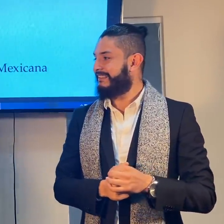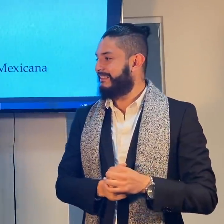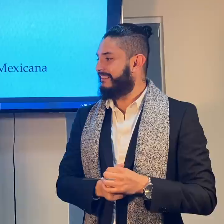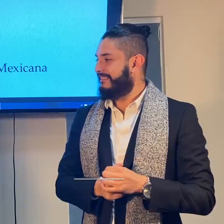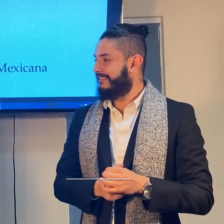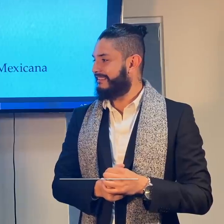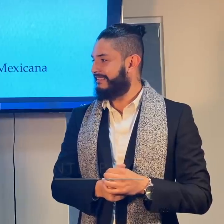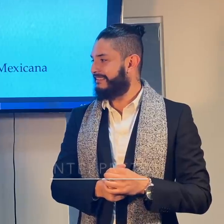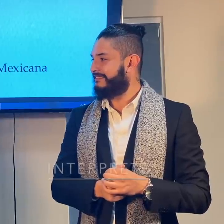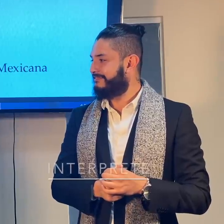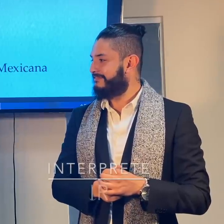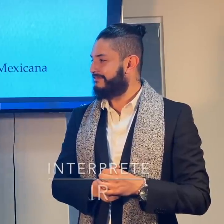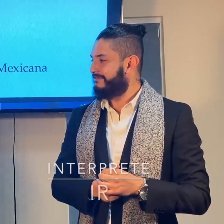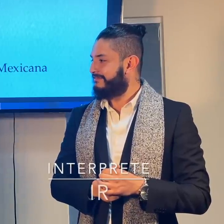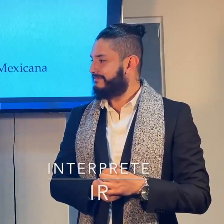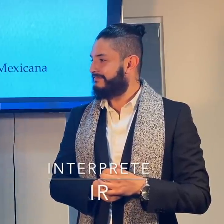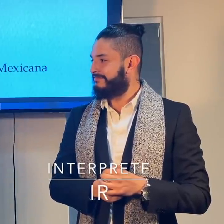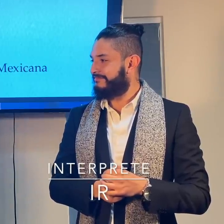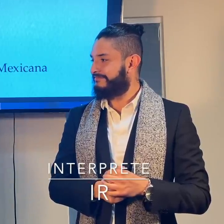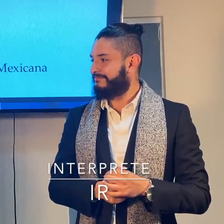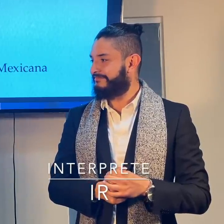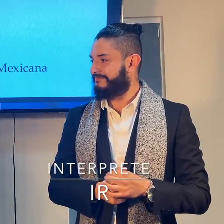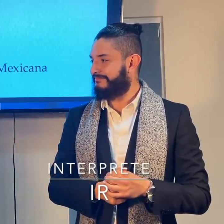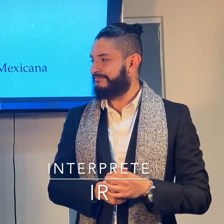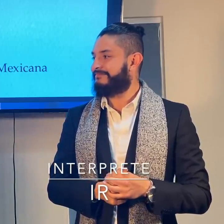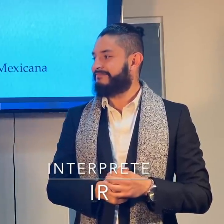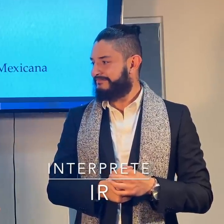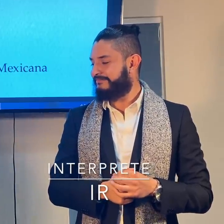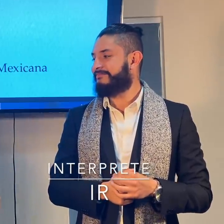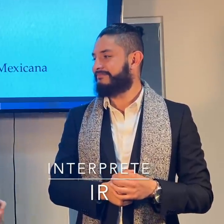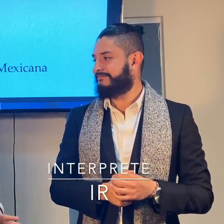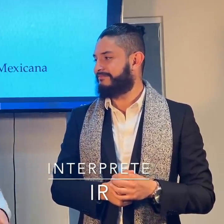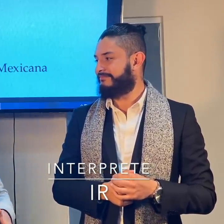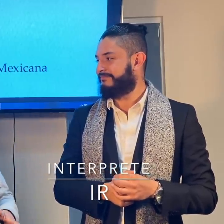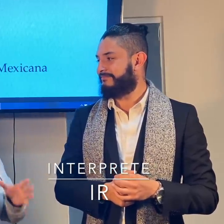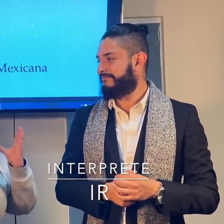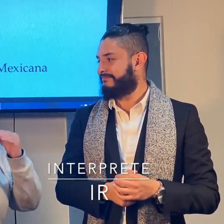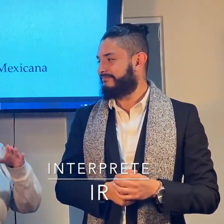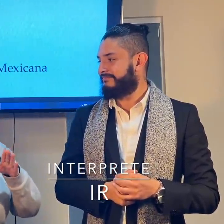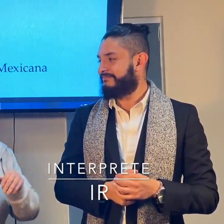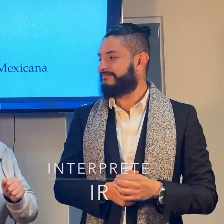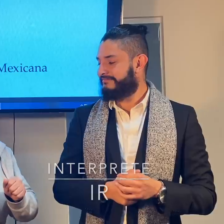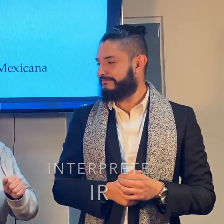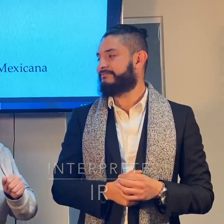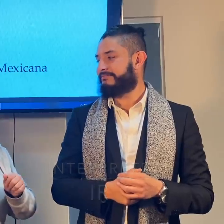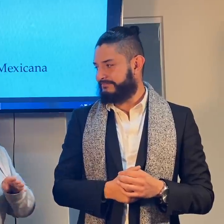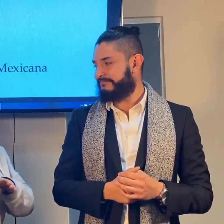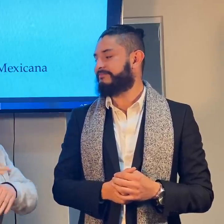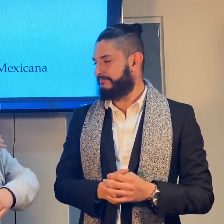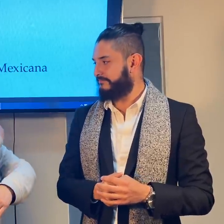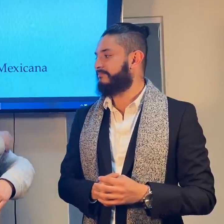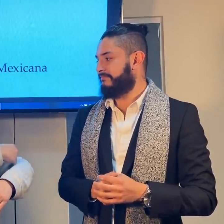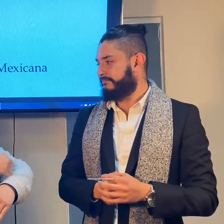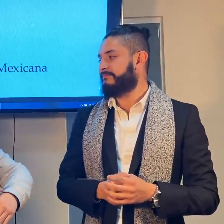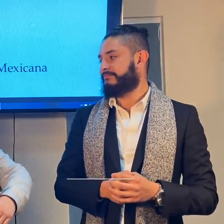Igual, otro tema diferente que aquí podemos enseñarles es como la familia.